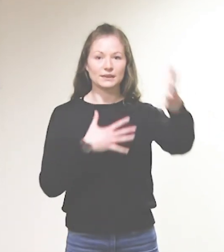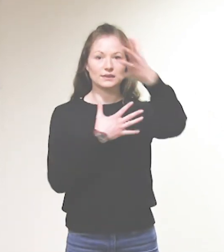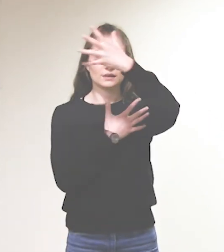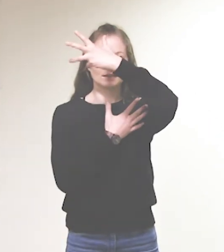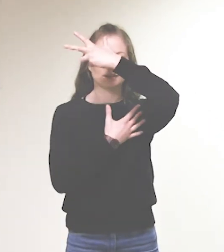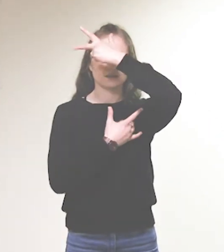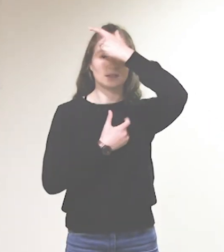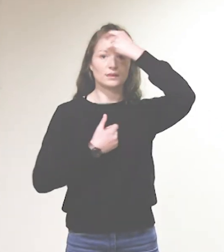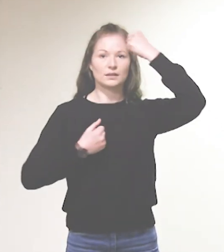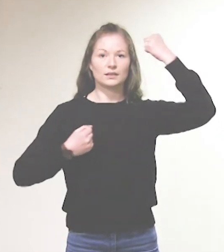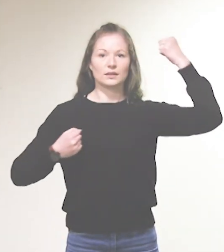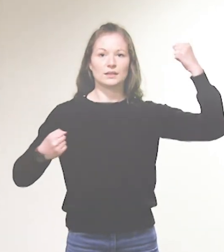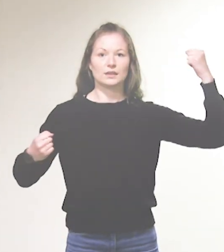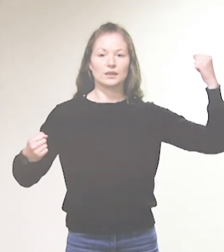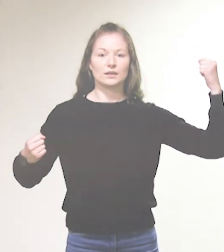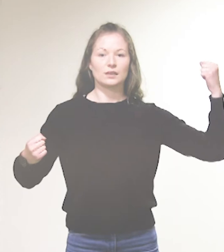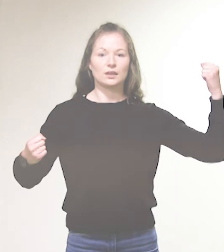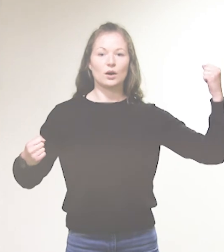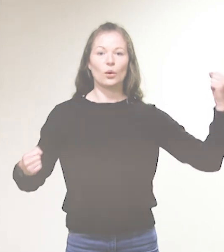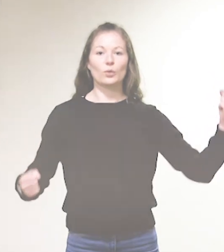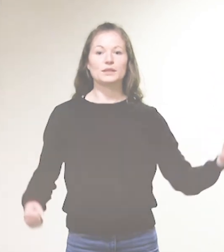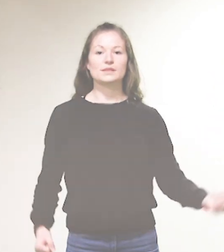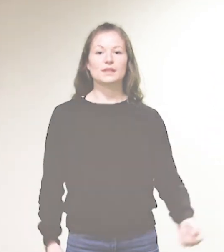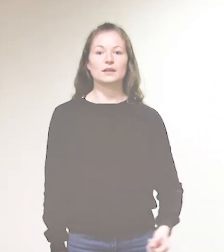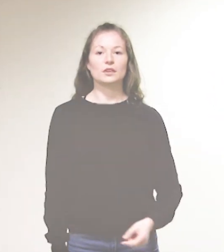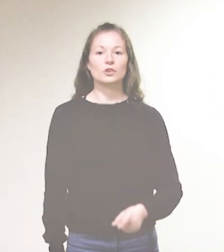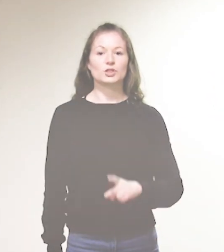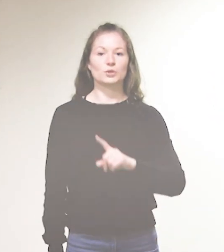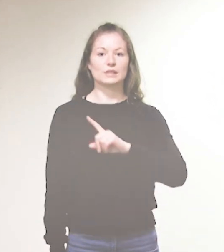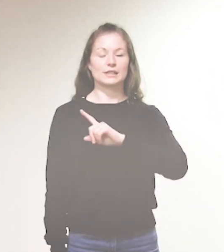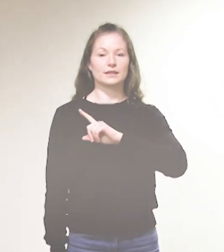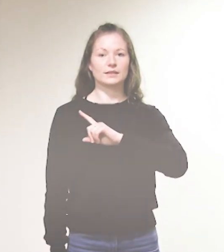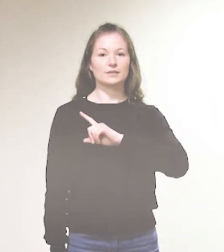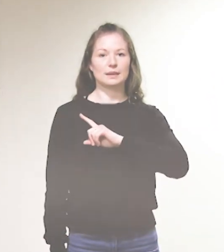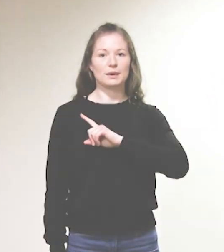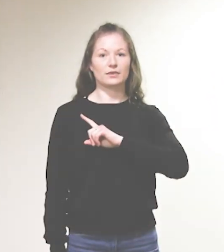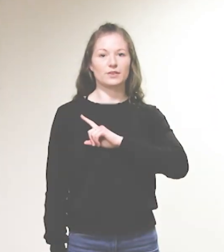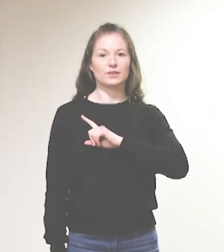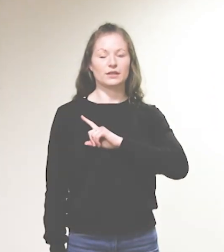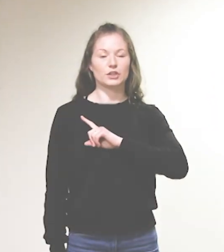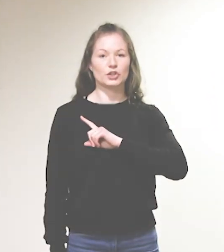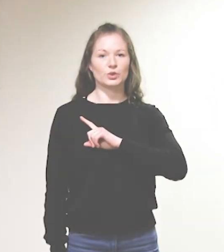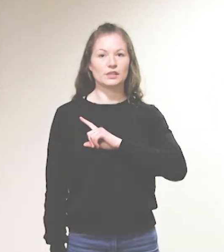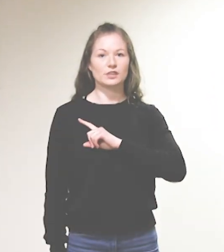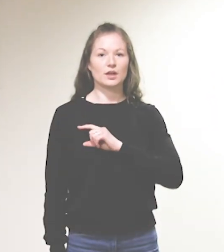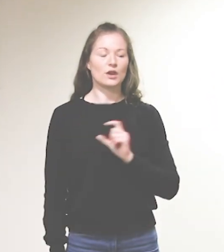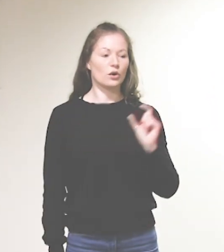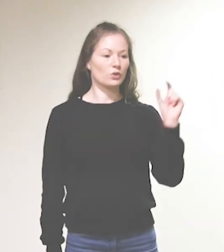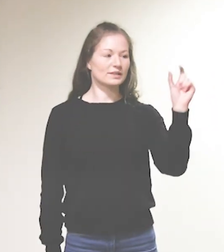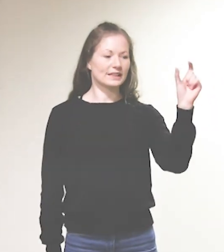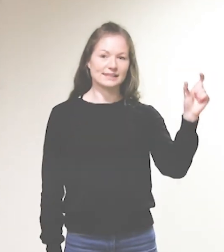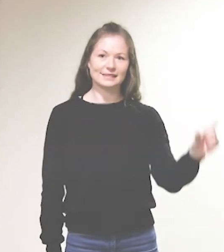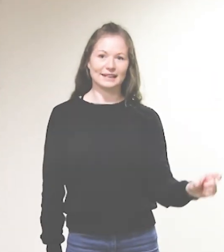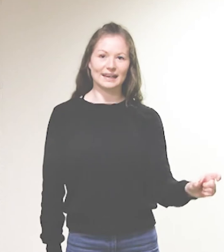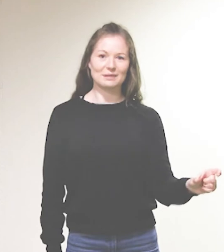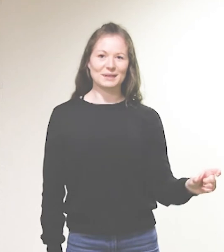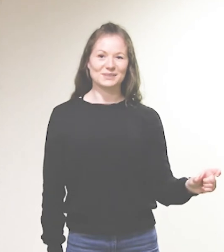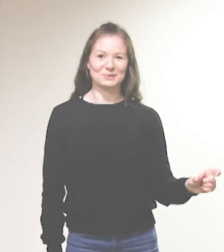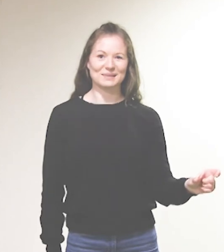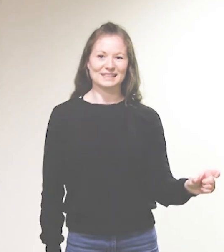unseren Schuldigern. Da machen wir wieder die Schuld und setzen dann eine Person mit